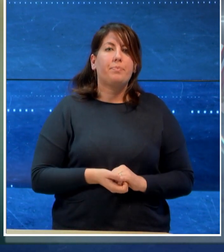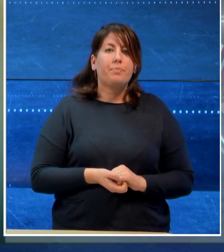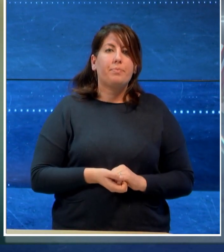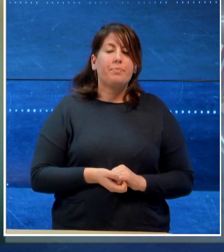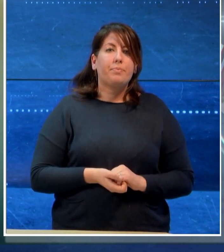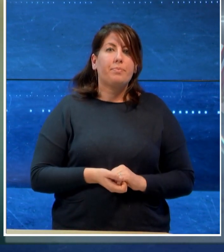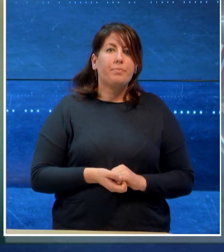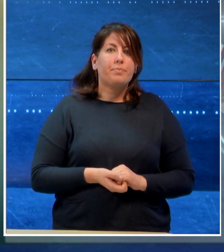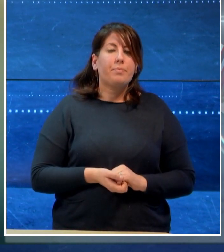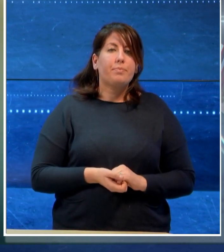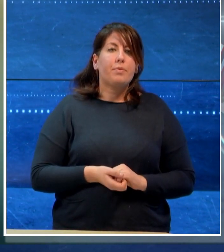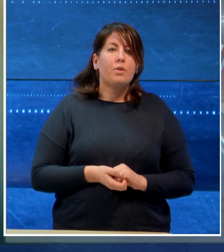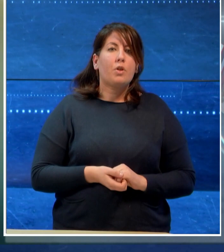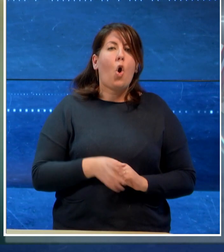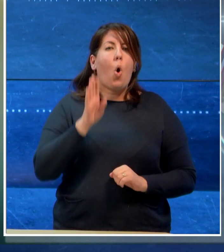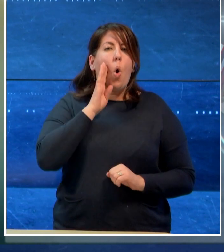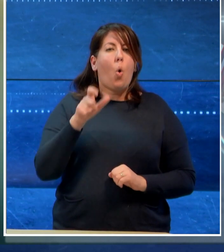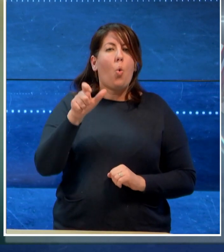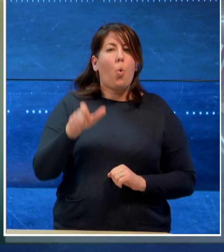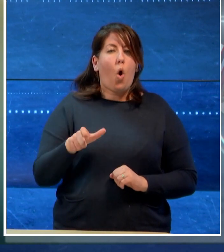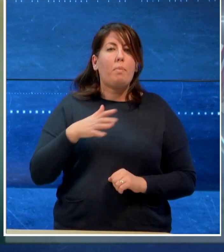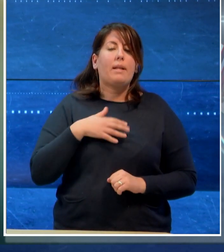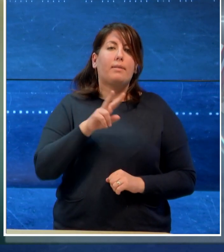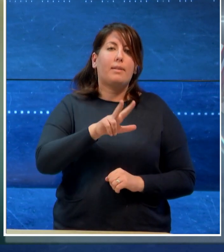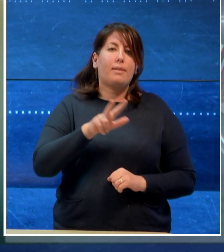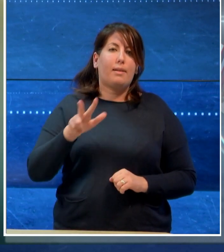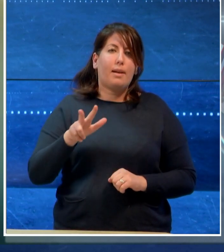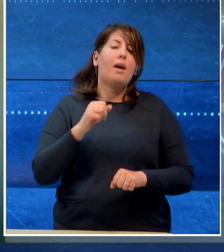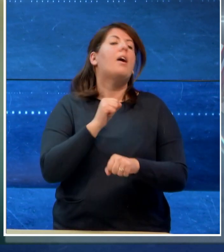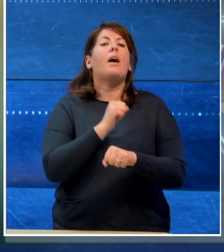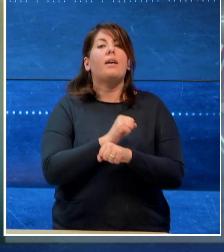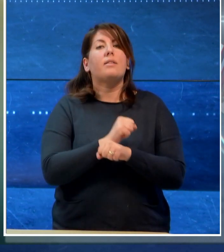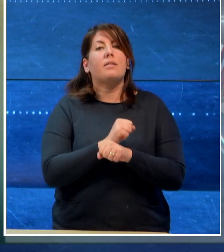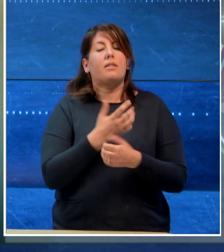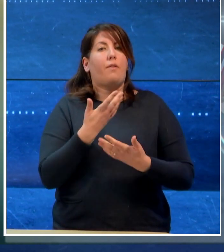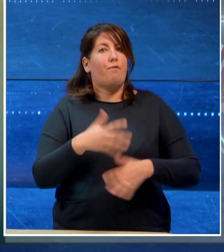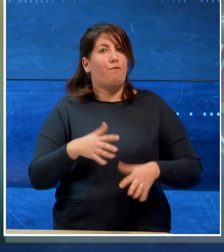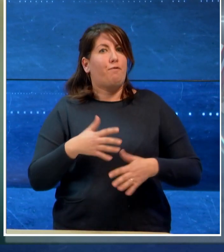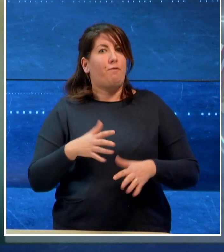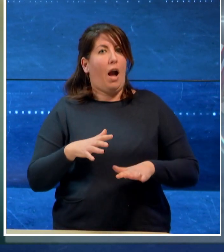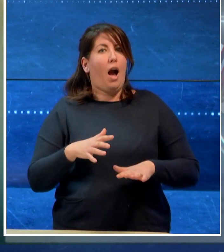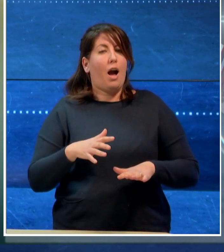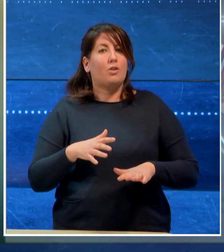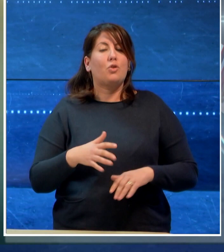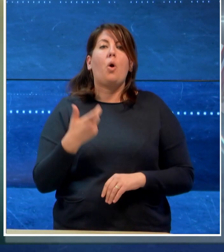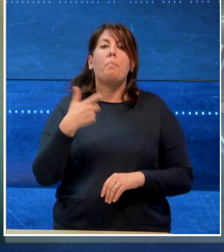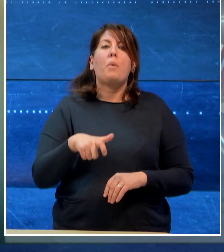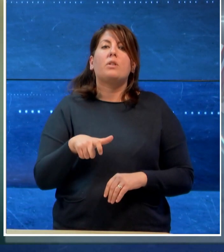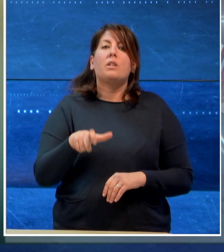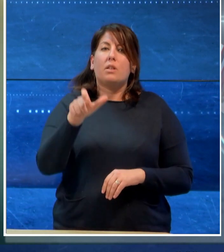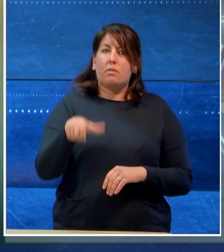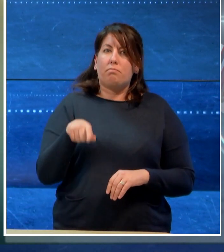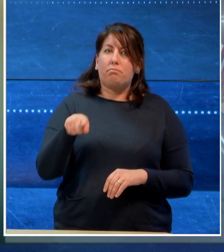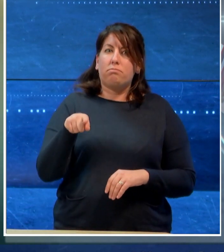Un uomo di 33 anni di barletta è stato arrestato dalla polizia perché considerato